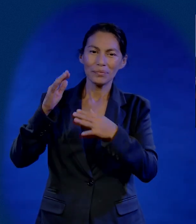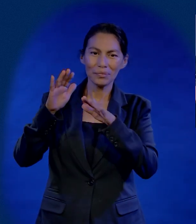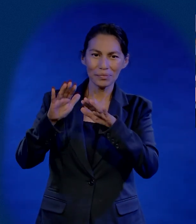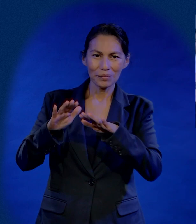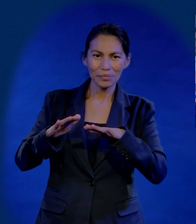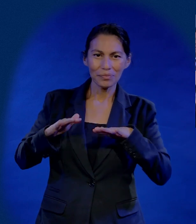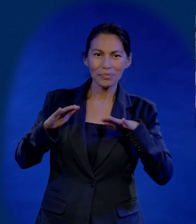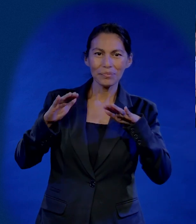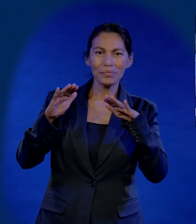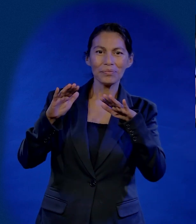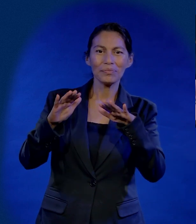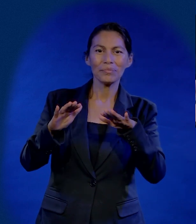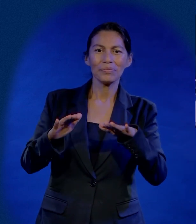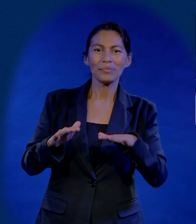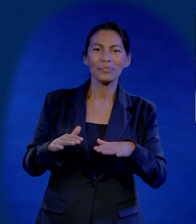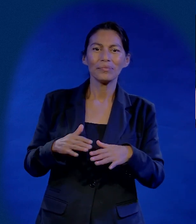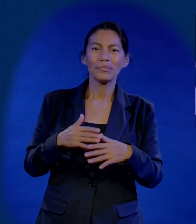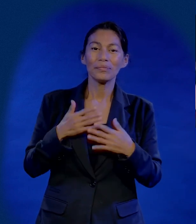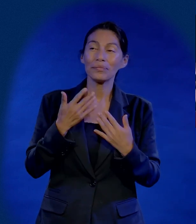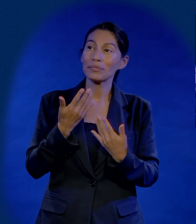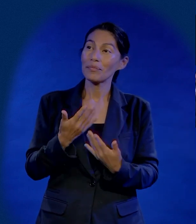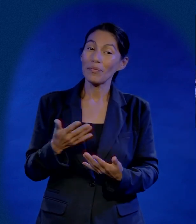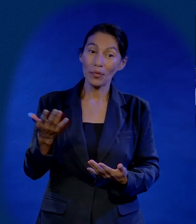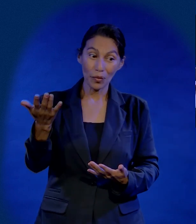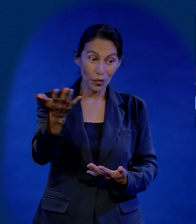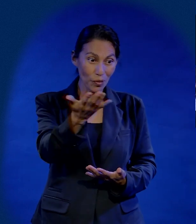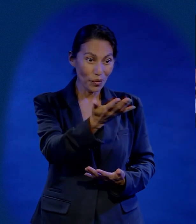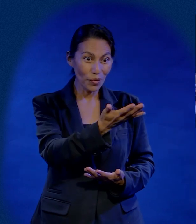consuelo, felicidad